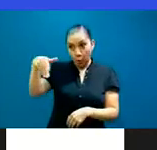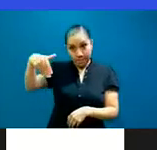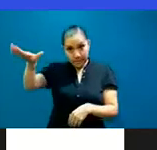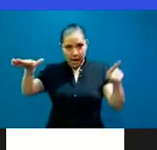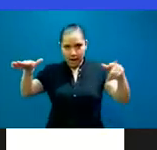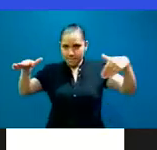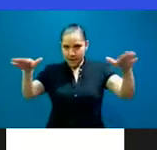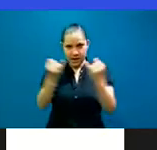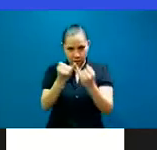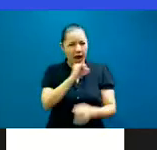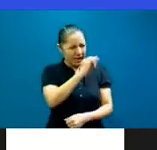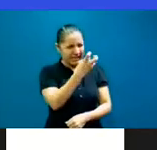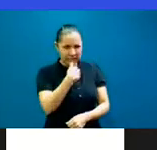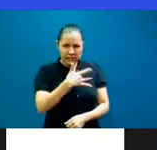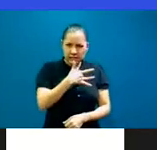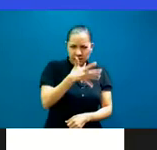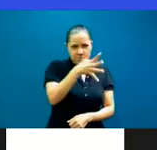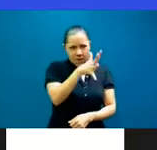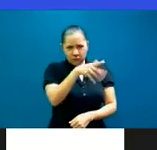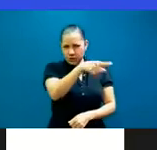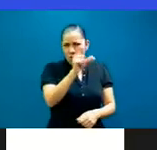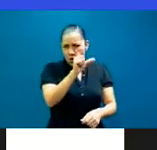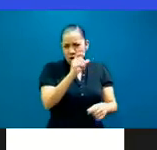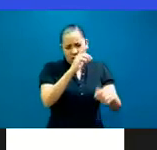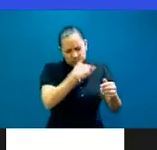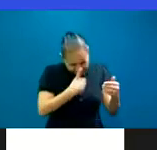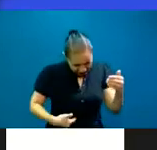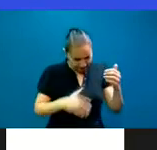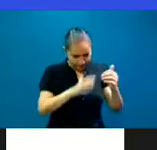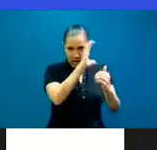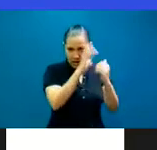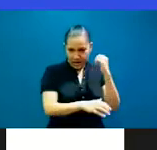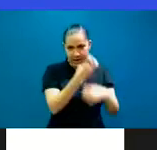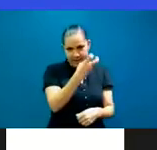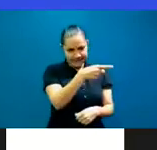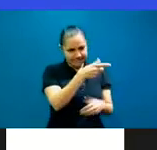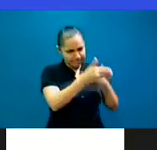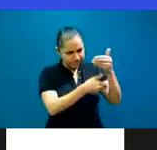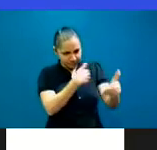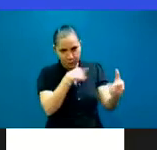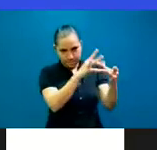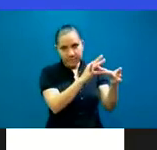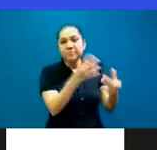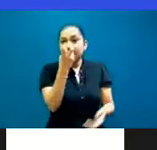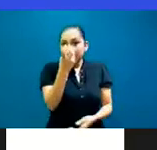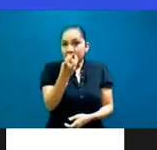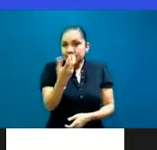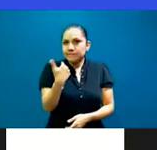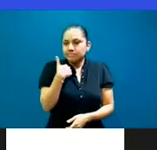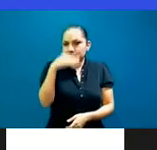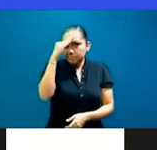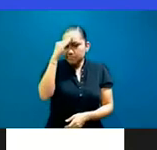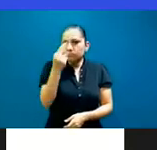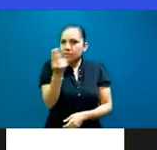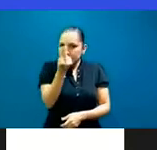para seguir trabajando y haciendo estas, valga la pena repetir la palabra, estas sinergias y lograr